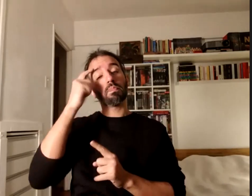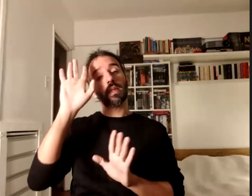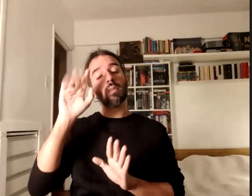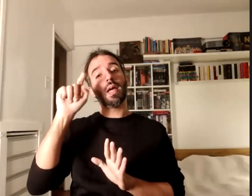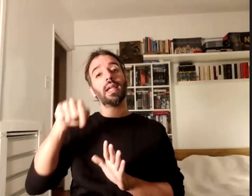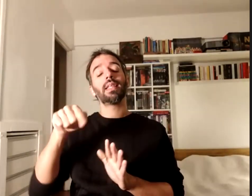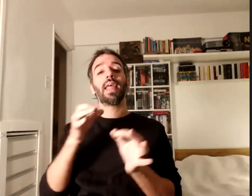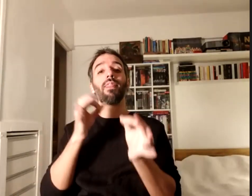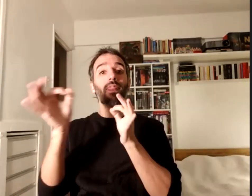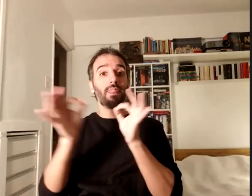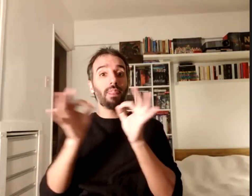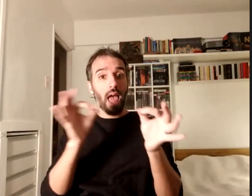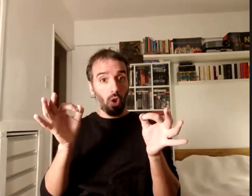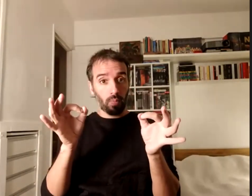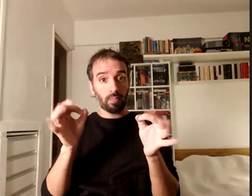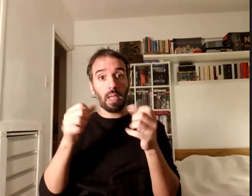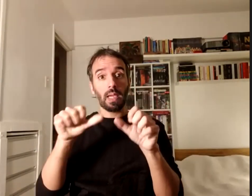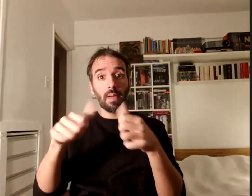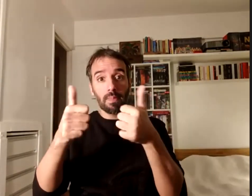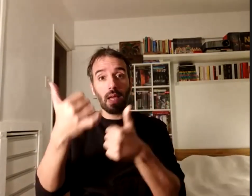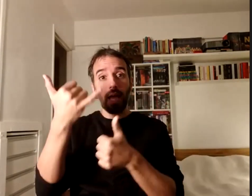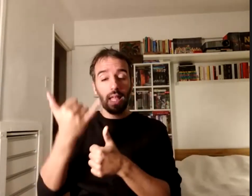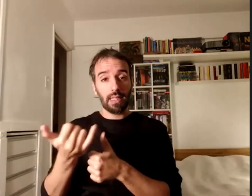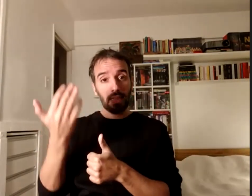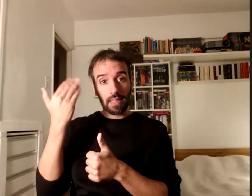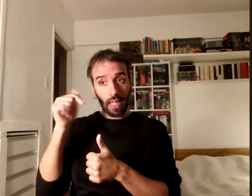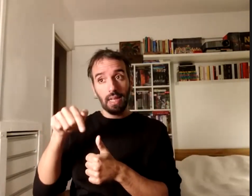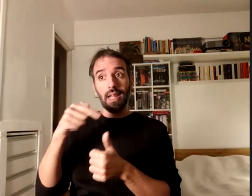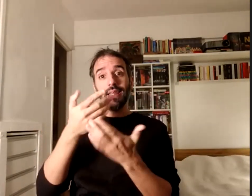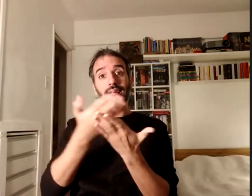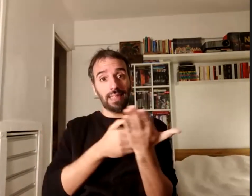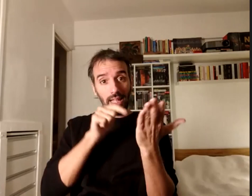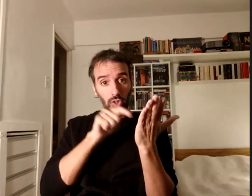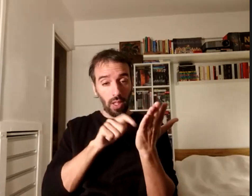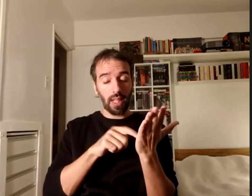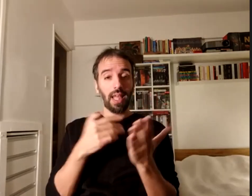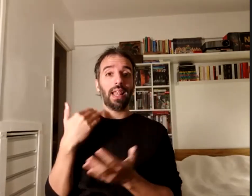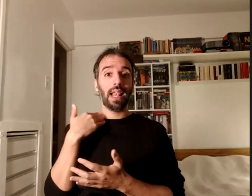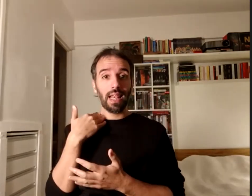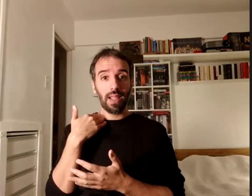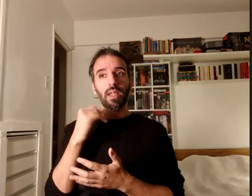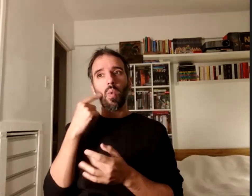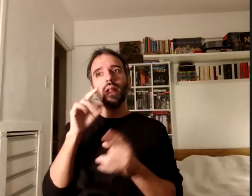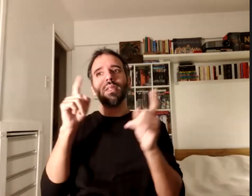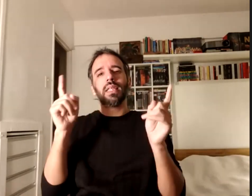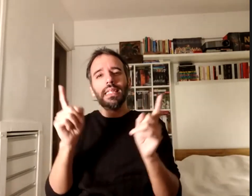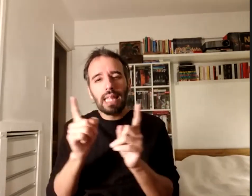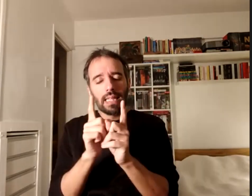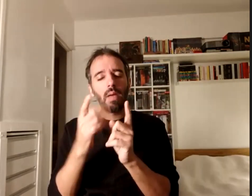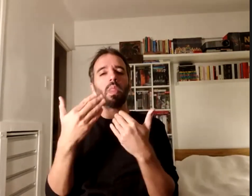empezamos a tener en este texto que está en el libro si bien sintetiza y se pueden encontrar con a grandes rasgos las